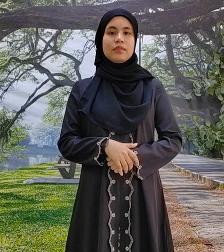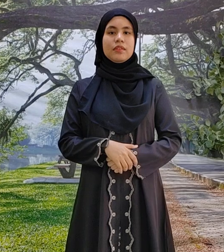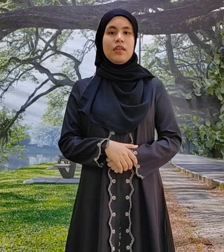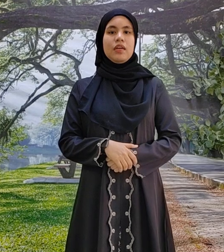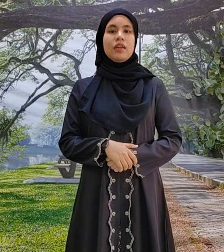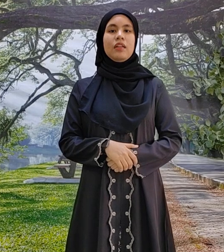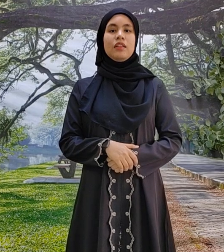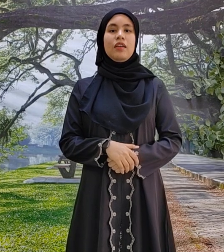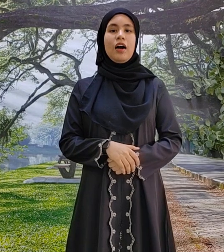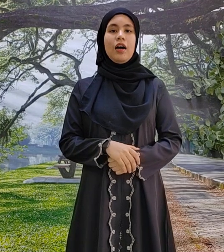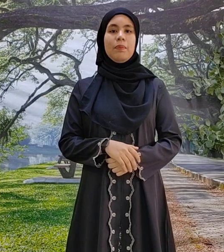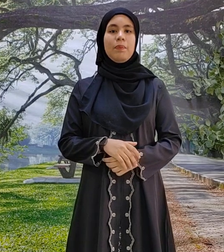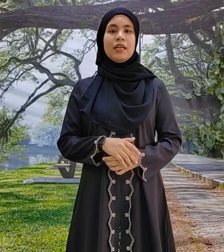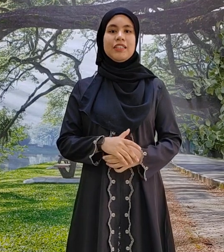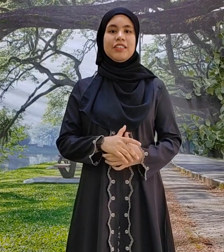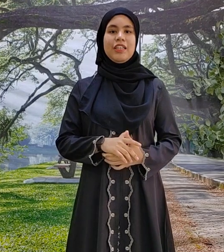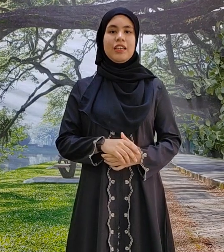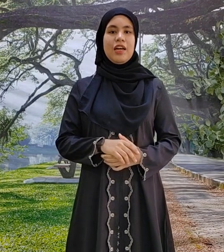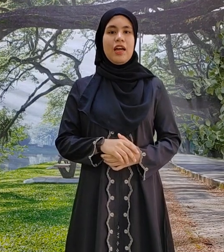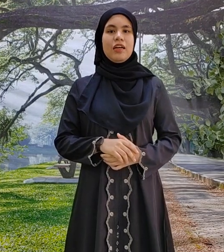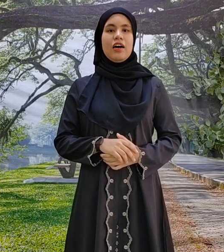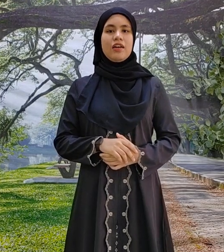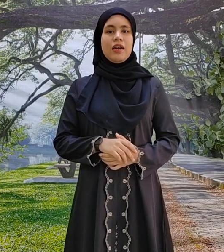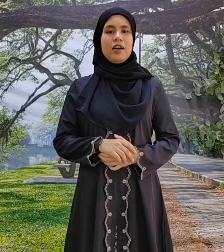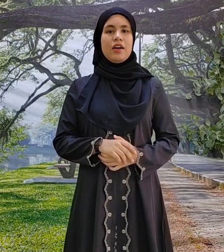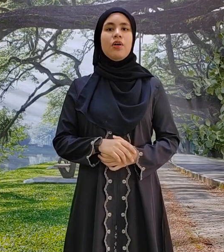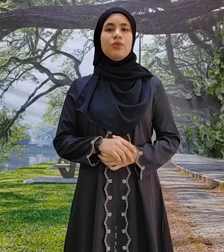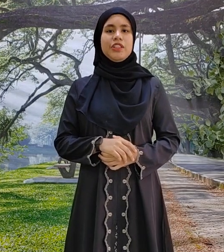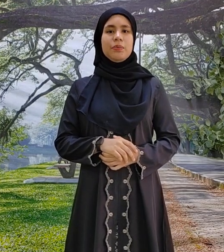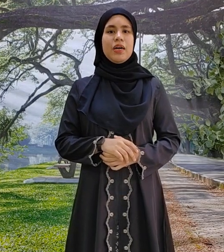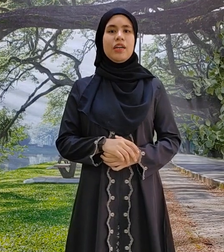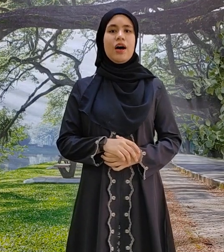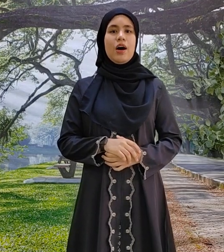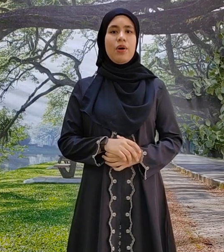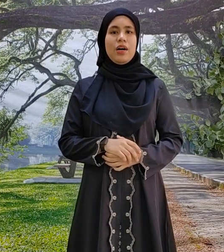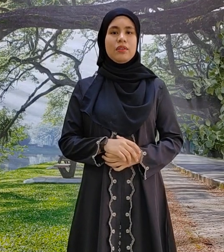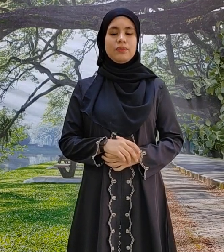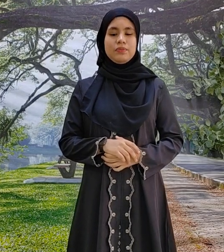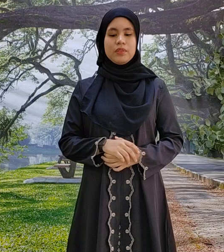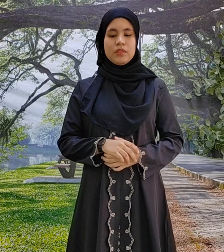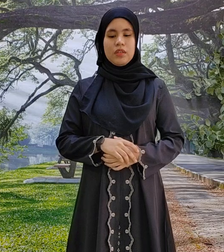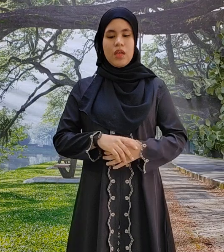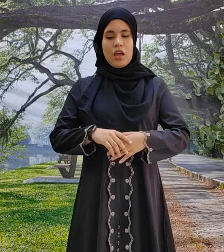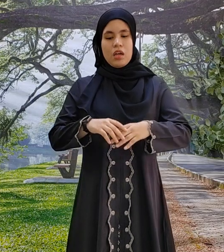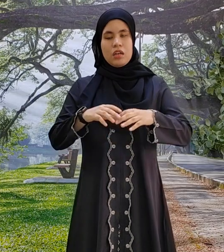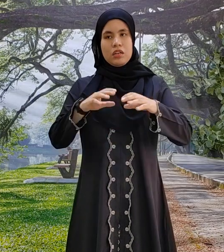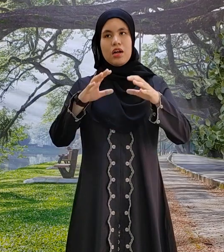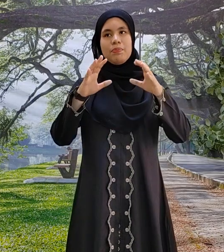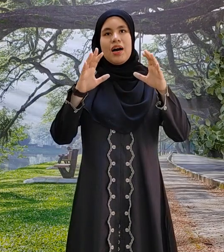Rintihan Palestine, karya Usman Awam Dari